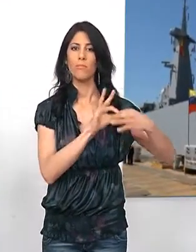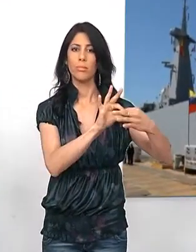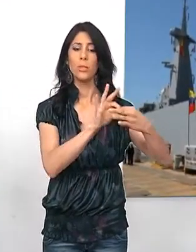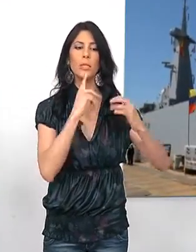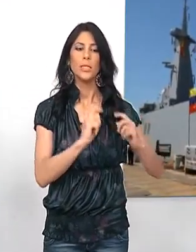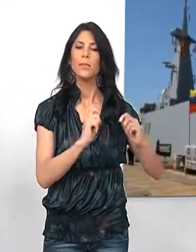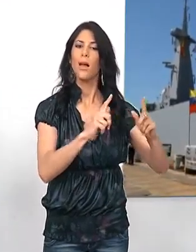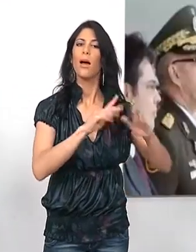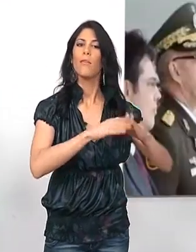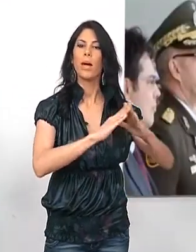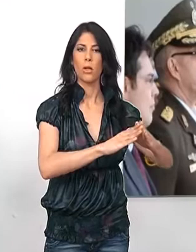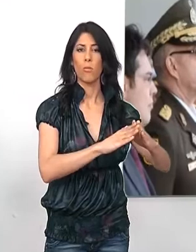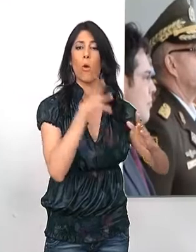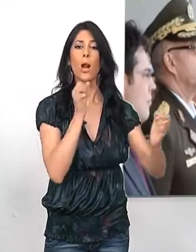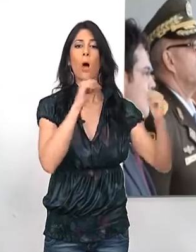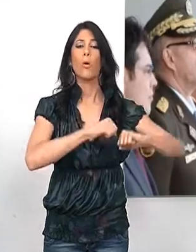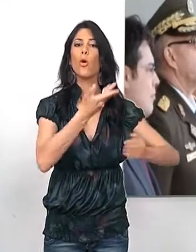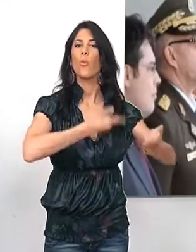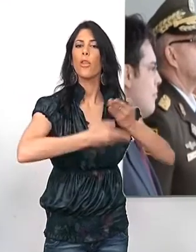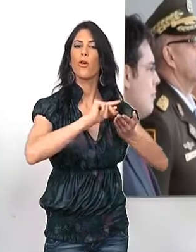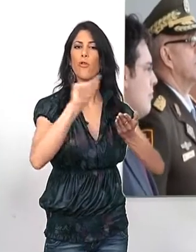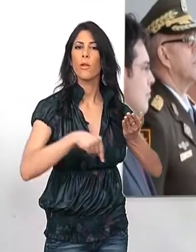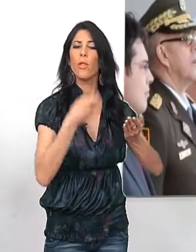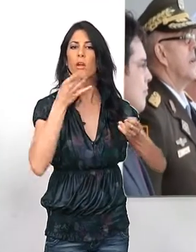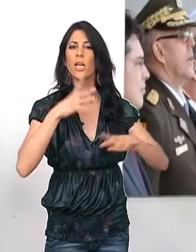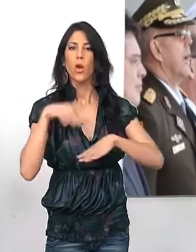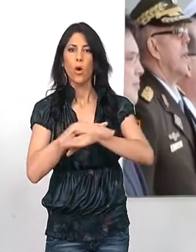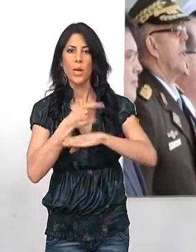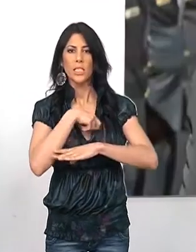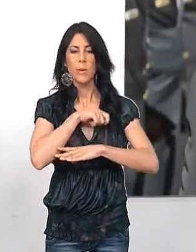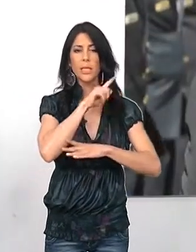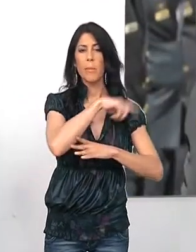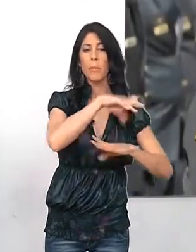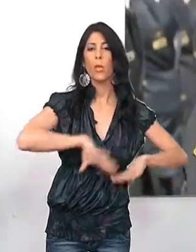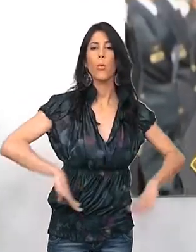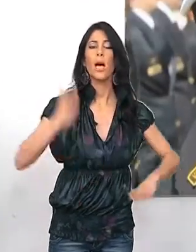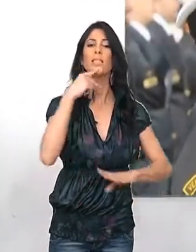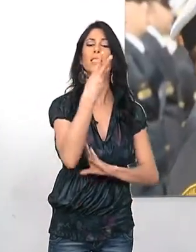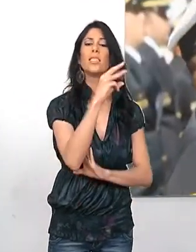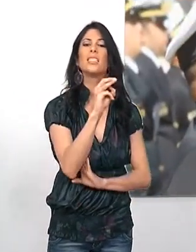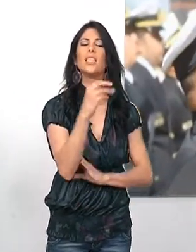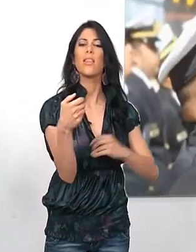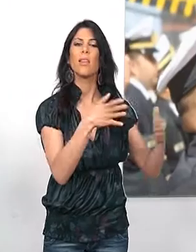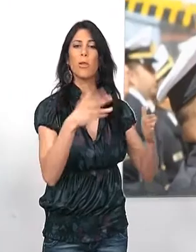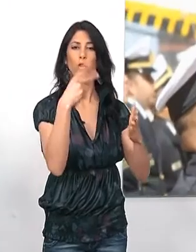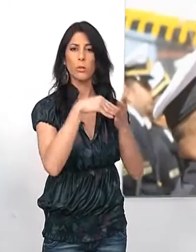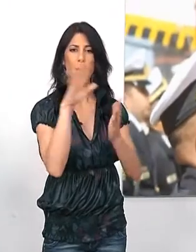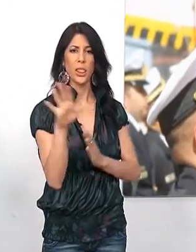La entrega de este buque es fruto del acuerdo de cooperación firmado entre los gobiernos de España y Venezuela el 30 de marzo de 2005 y ha